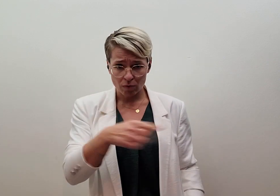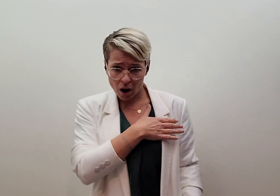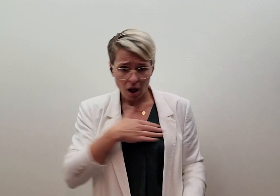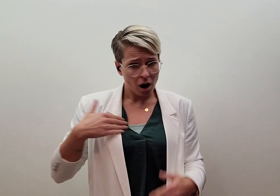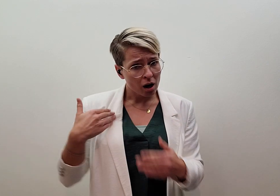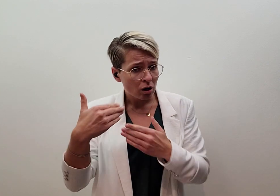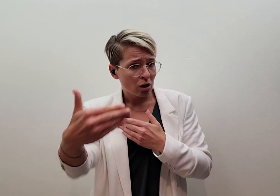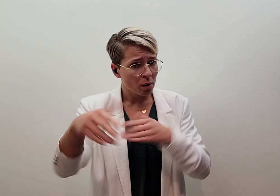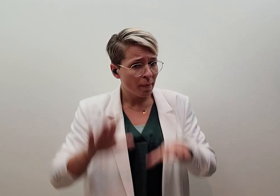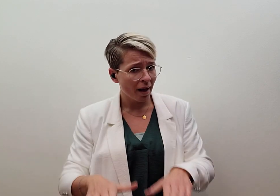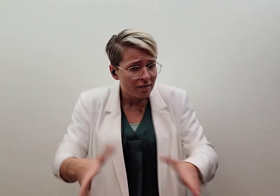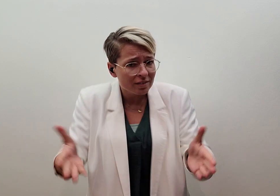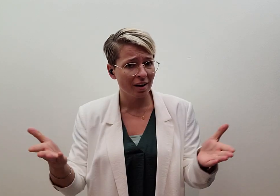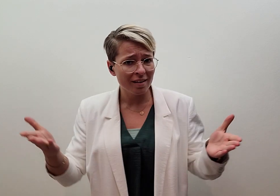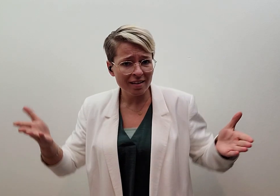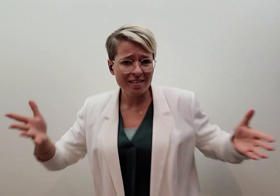wel langer gebleven dan